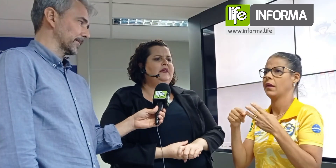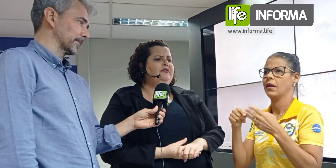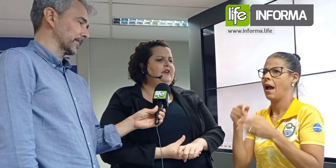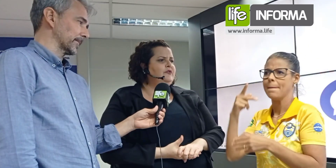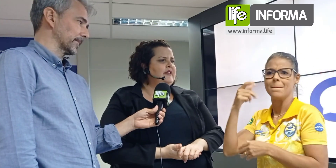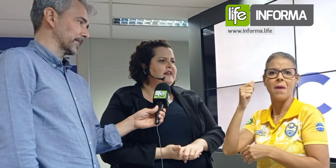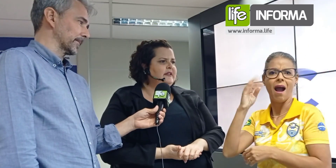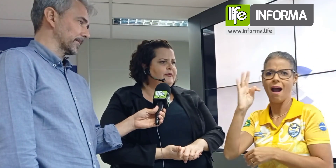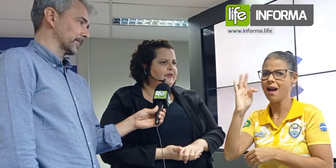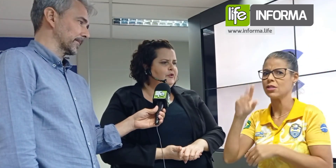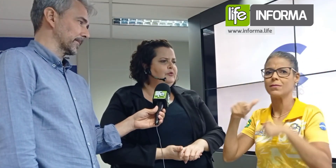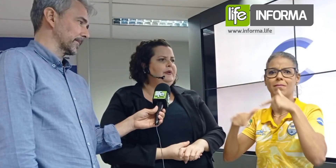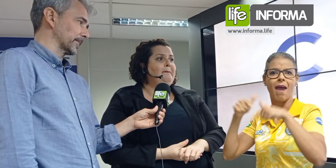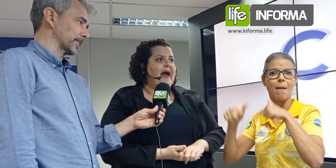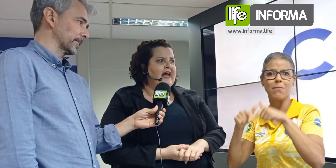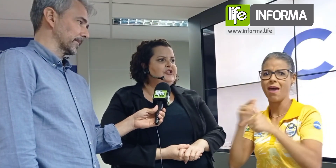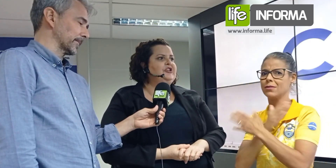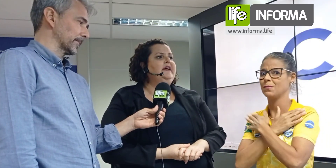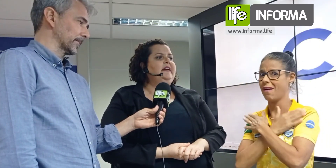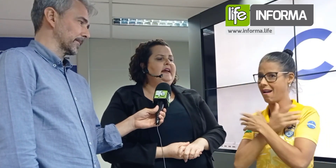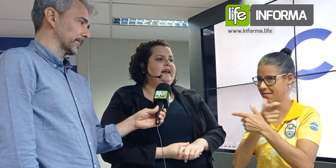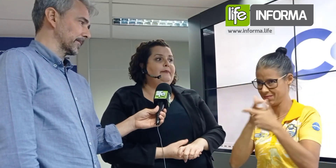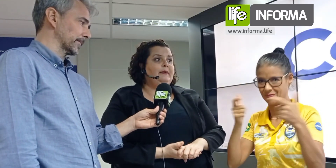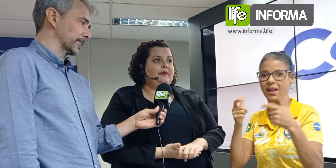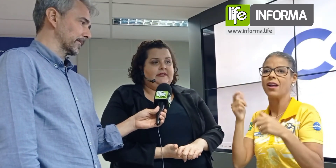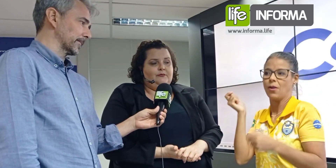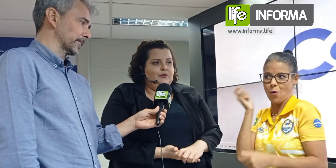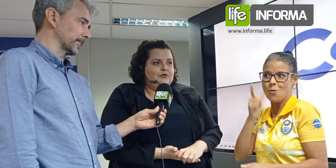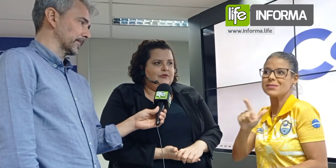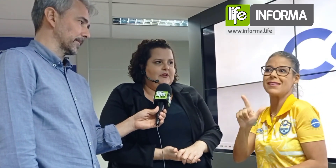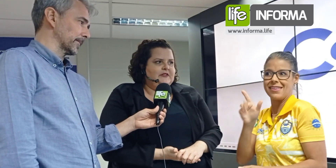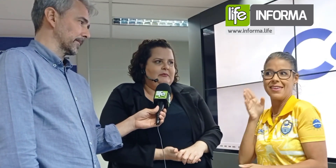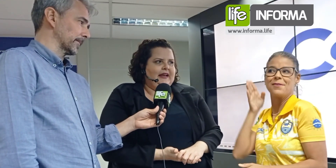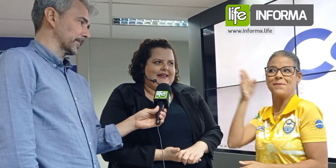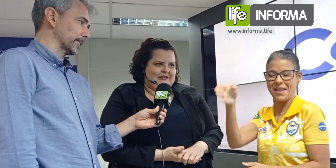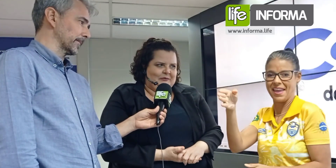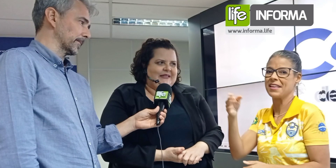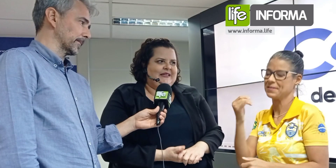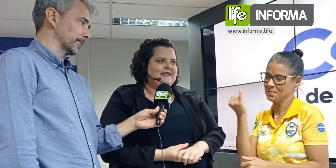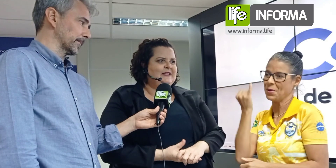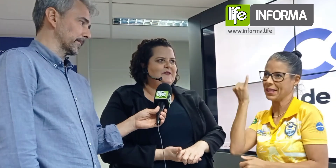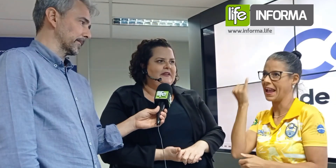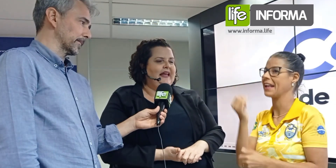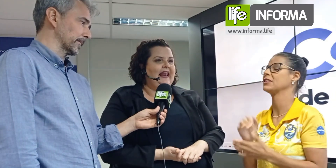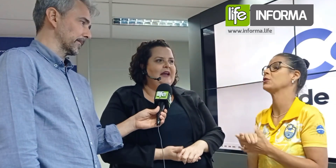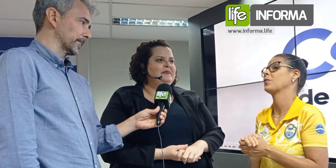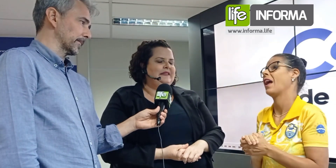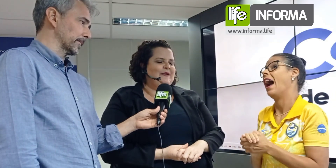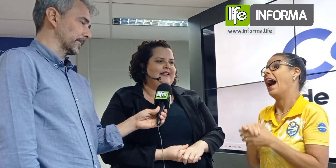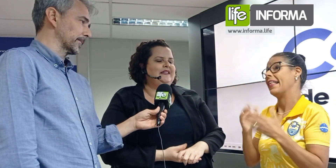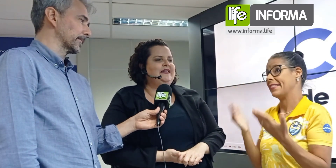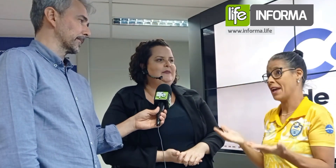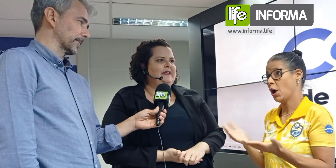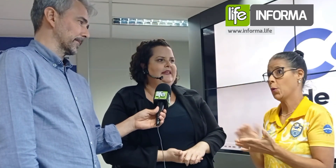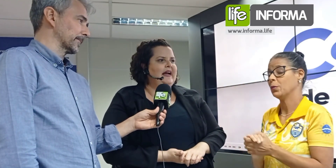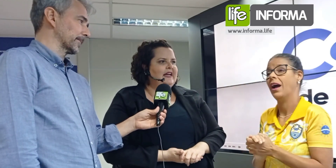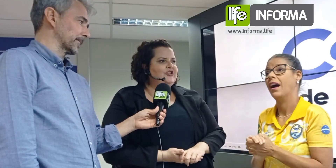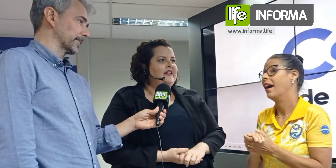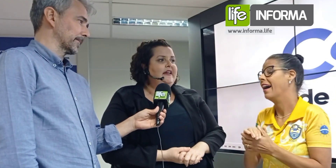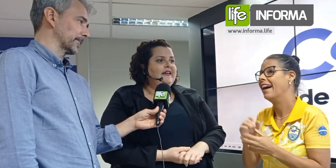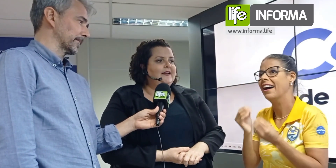escola, enfim, nos áreas da prefeitura, PATH, porque, assim, muitos surdos são desempregados, eles precisam, eles vão até lá e precisam dessa